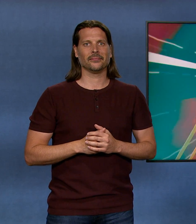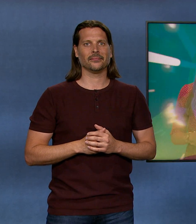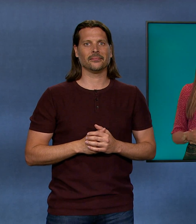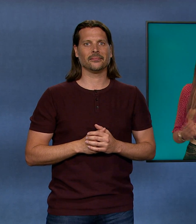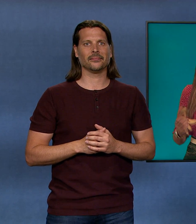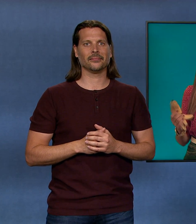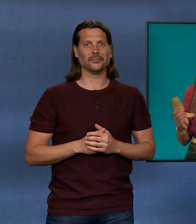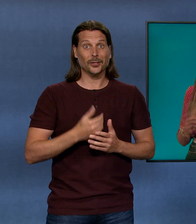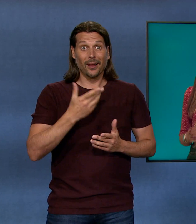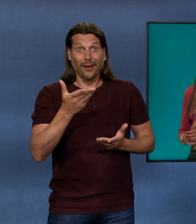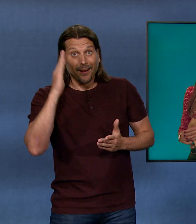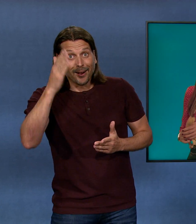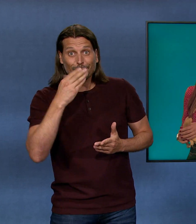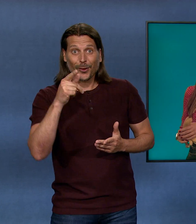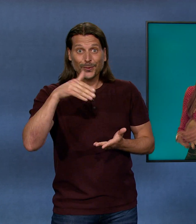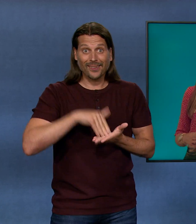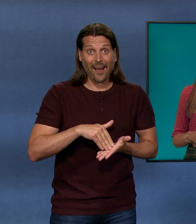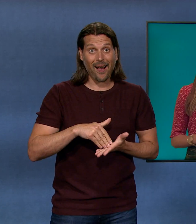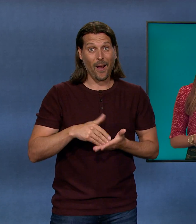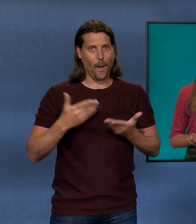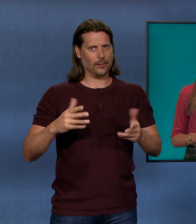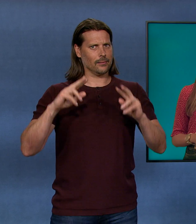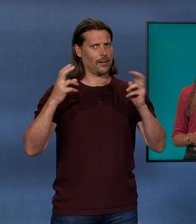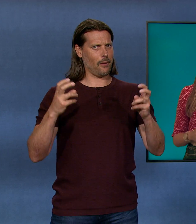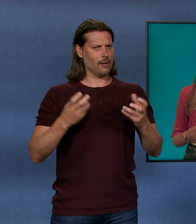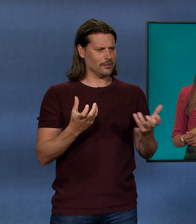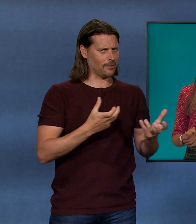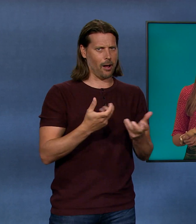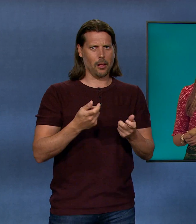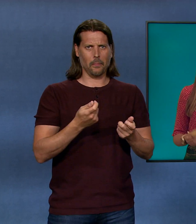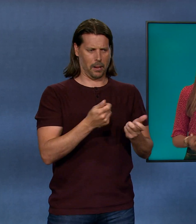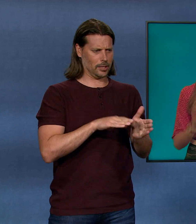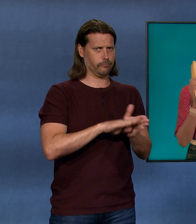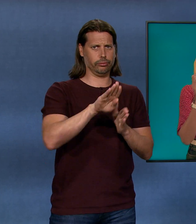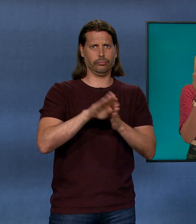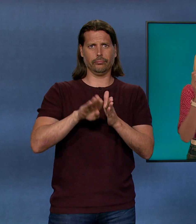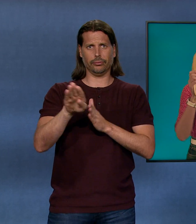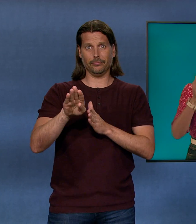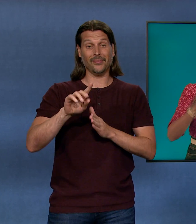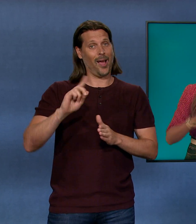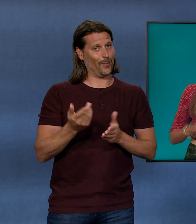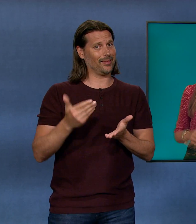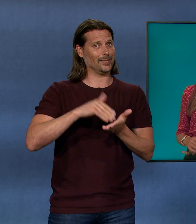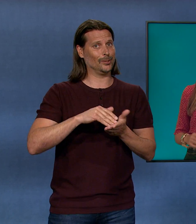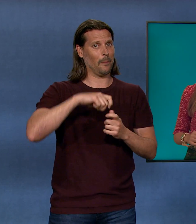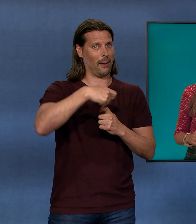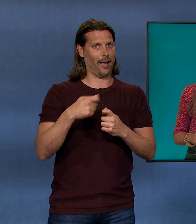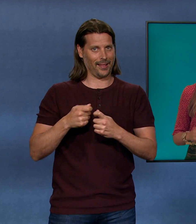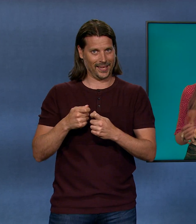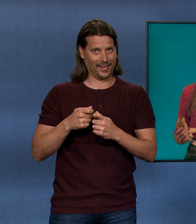Hey und schön bist du mit dabei, heute geht es um Sachen, die teurer geworden sind und eben auch um die Bananenschale. Zum Start